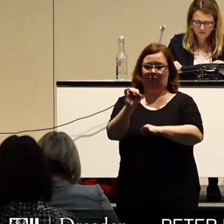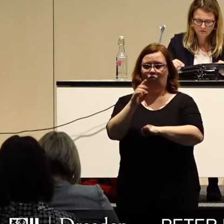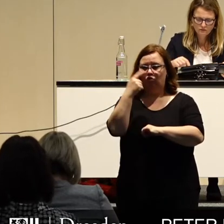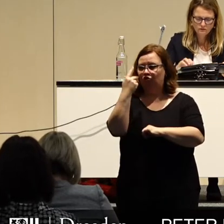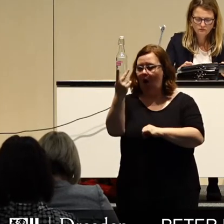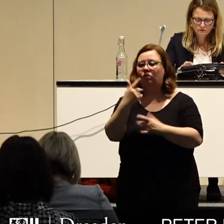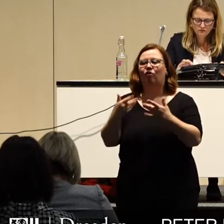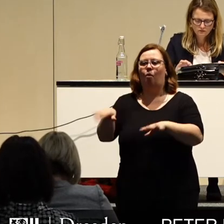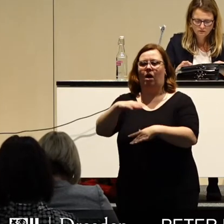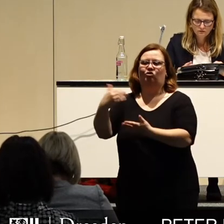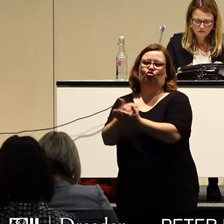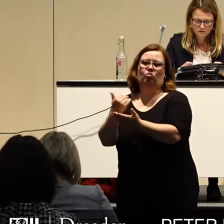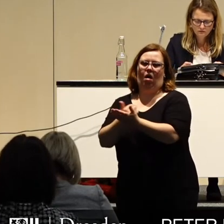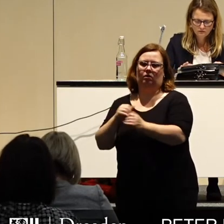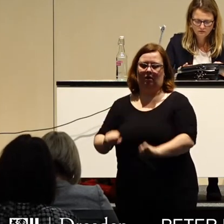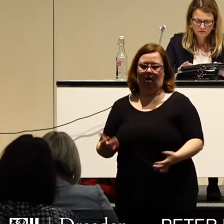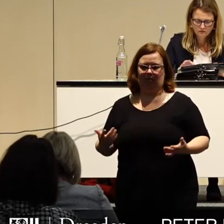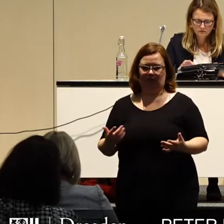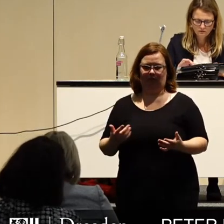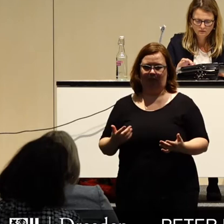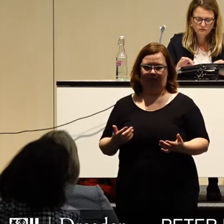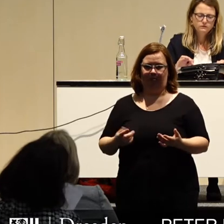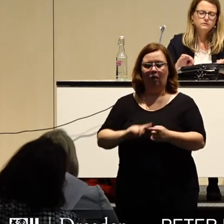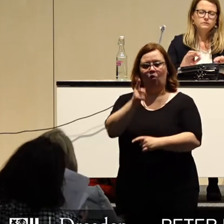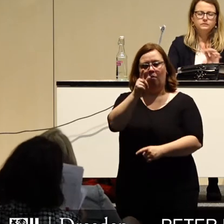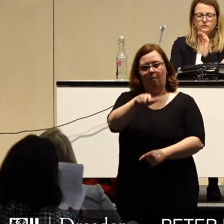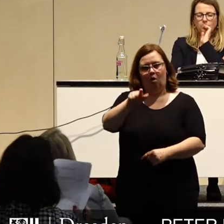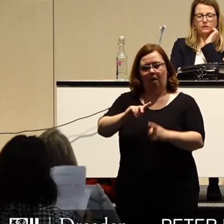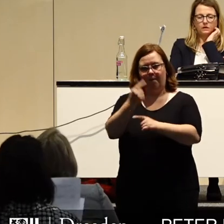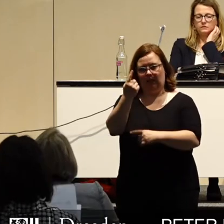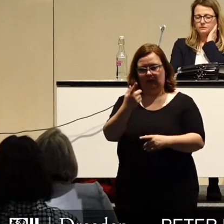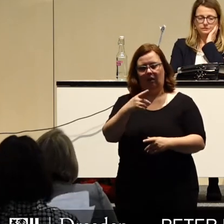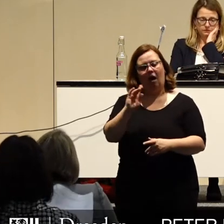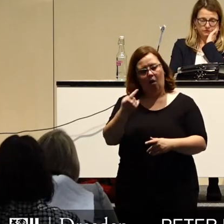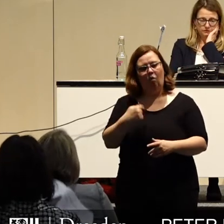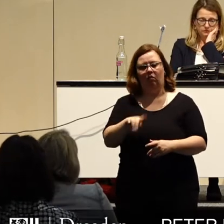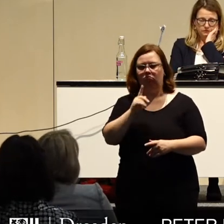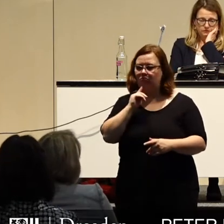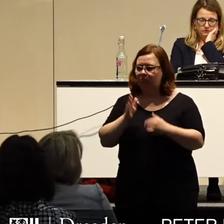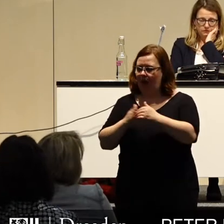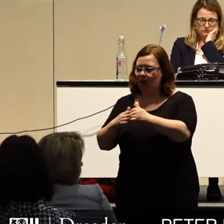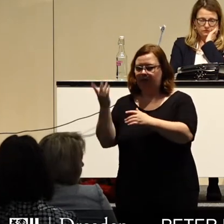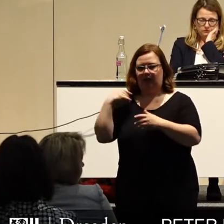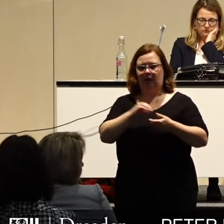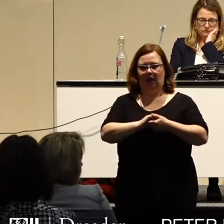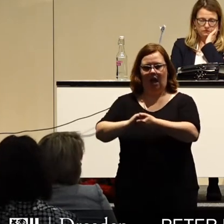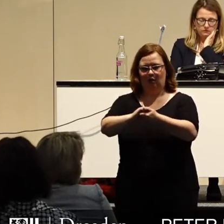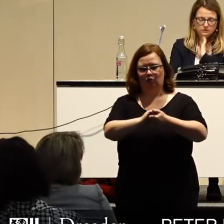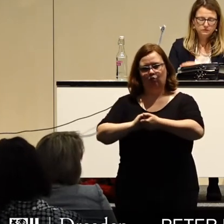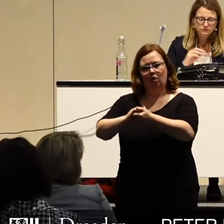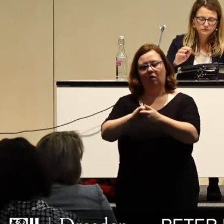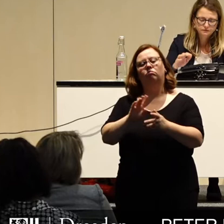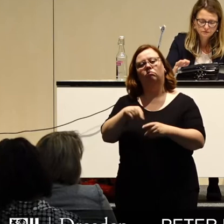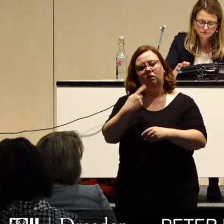Einsparungen nicht vorbei. Der Oberbürgermeister und die Beigeordneten haben nach ihrer gemeinsamen Klausur dazu einige